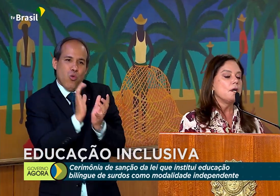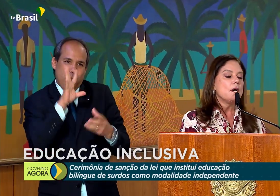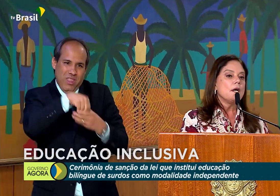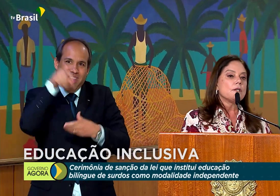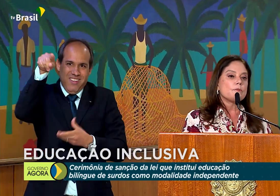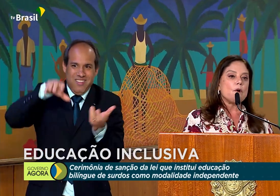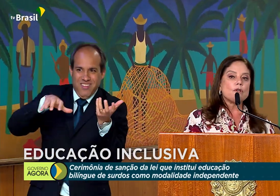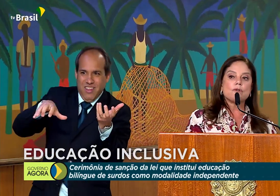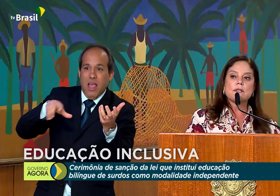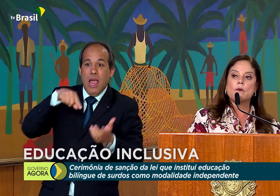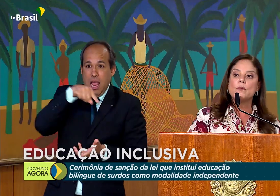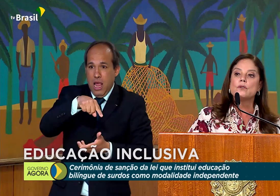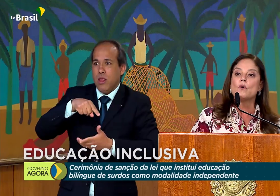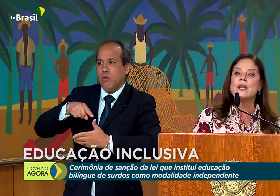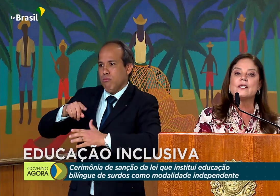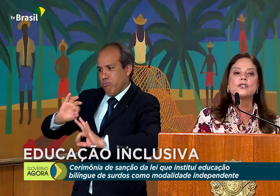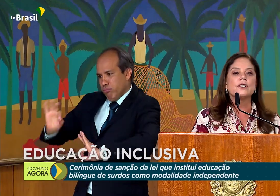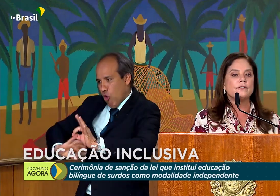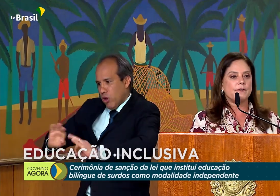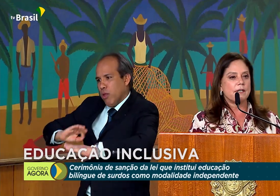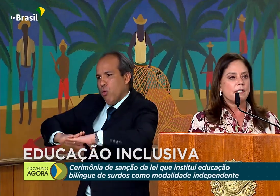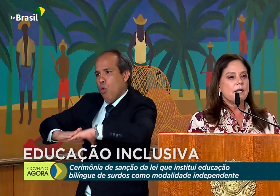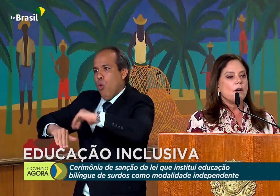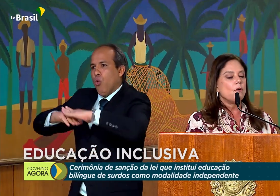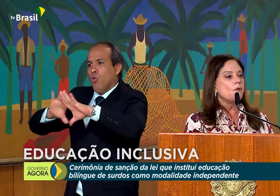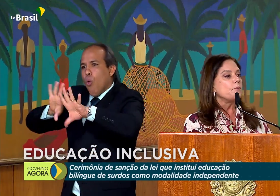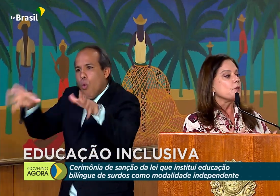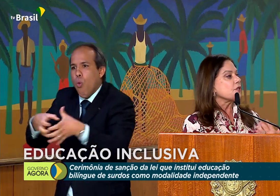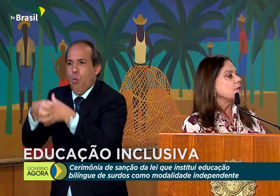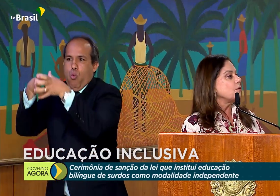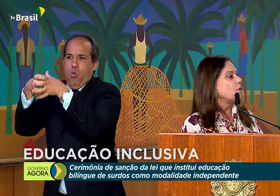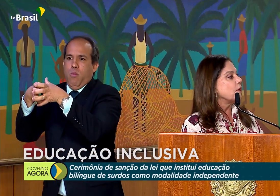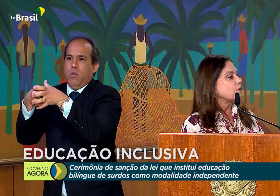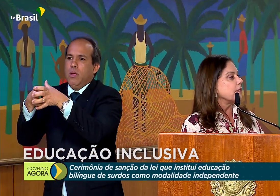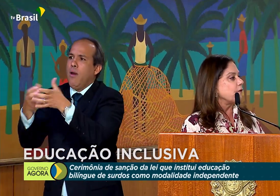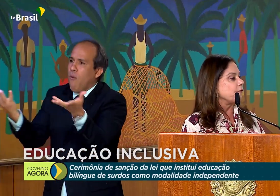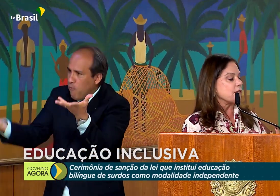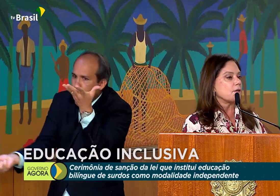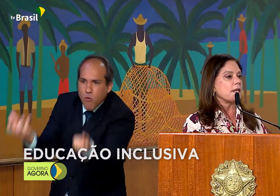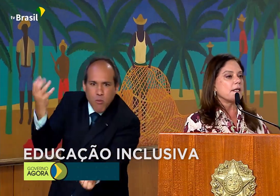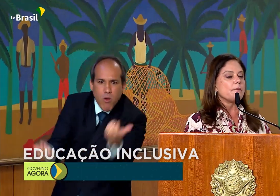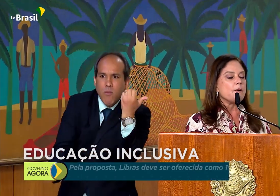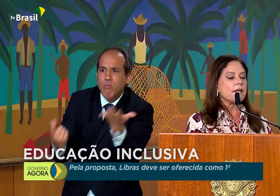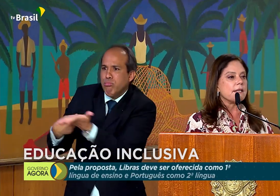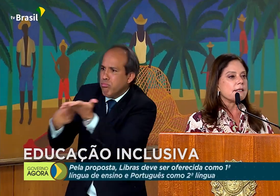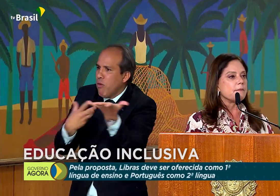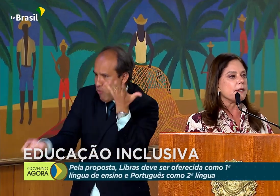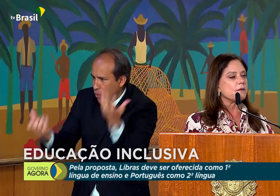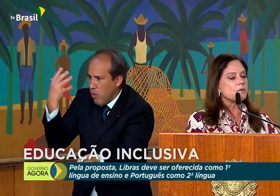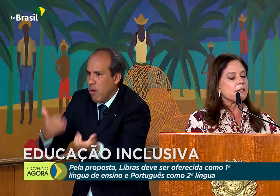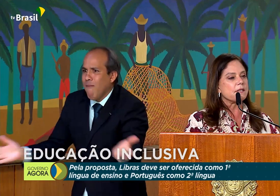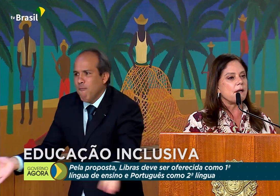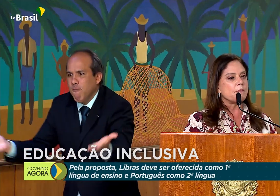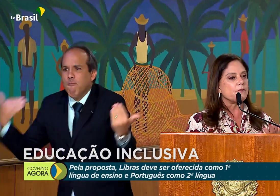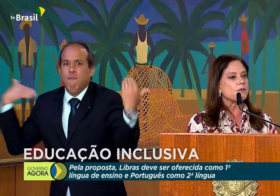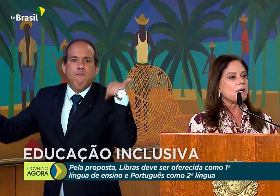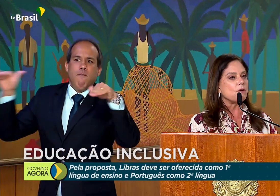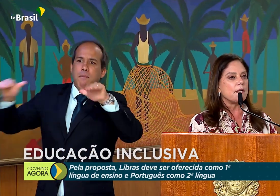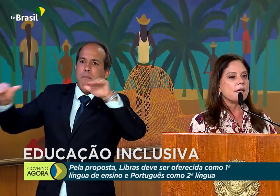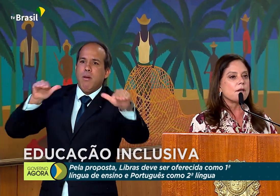de uma construção muito coletiva, um puxando o outro, e eu faço aqui também um agradecimento especial à professora Dorinha,